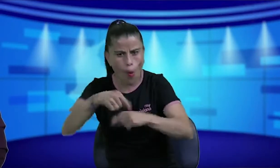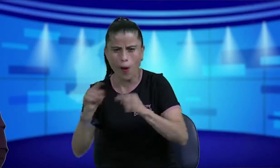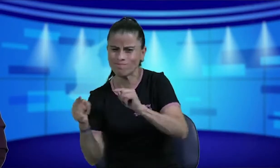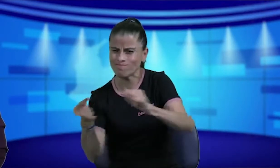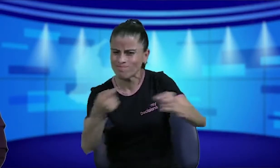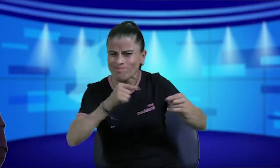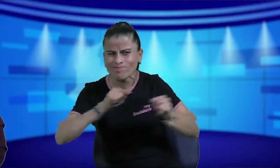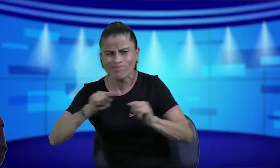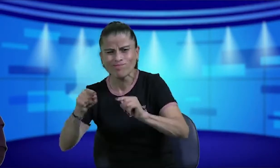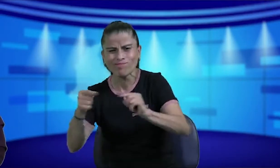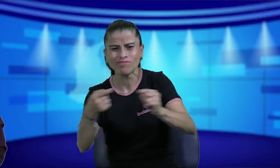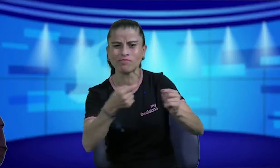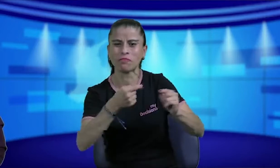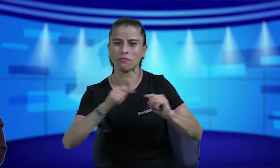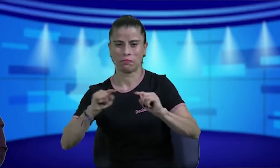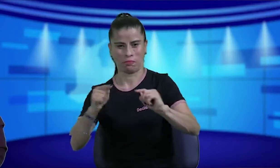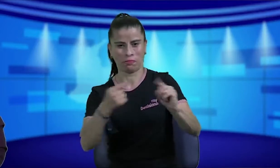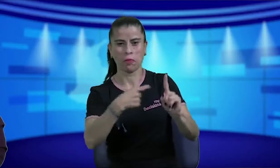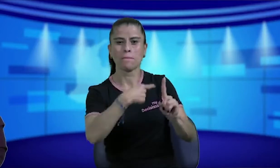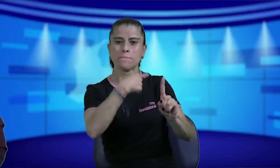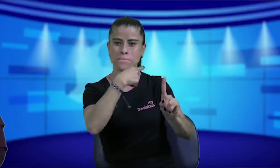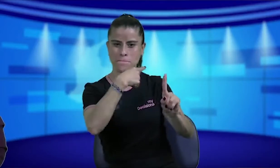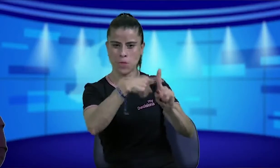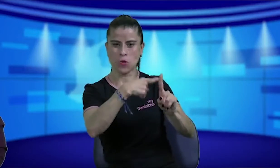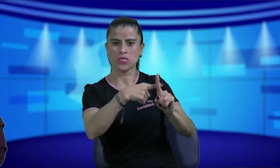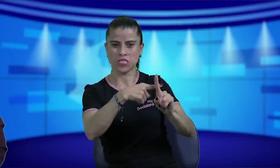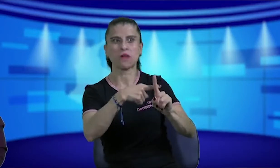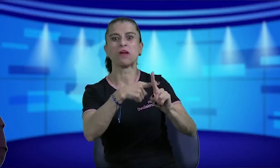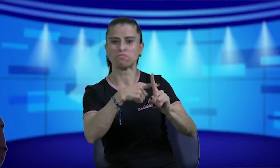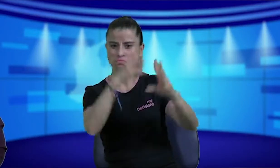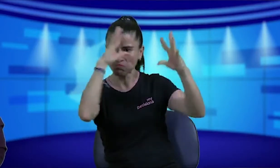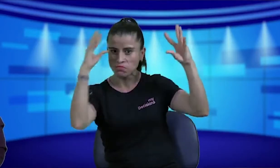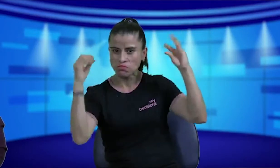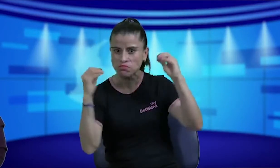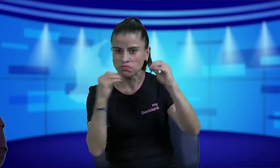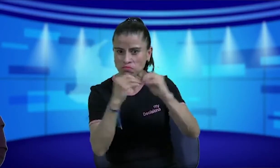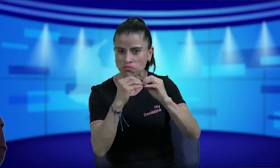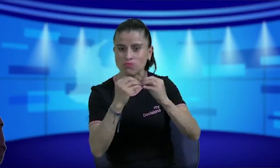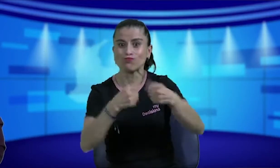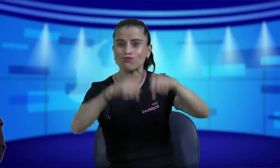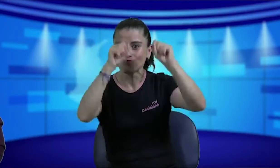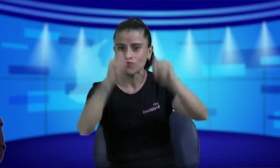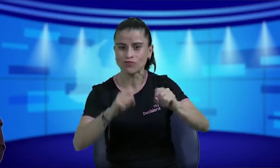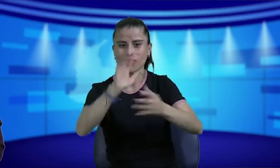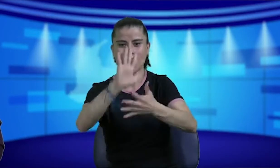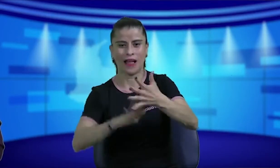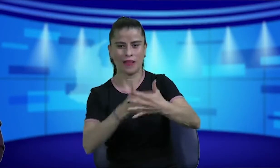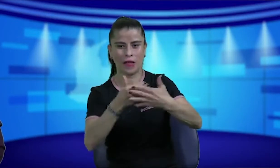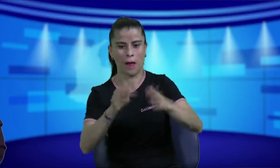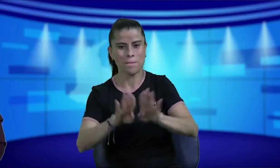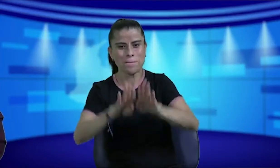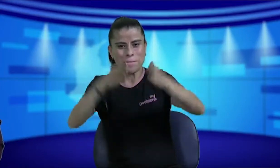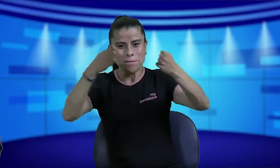bastante largo estuvieron hablando con ellos y pues fue algo muy positivo llegaron a unos acuerdos para hacer